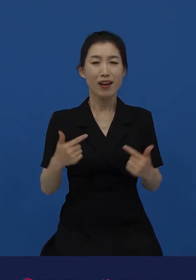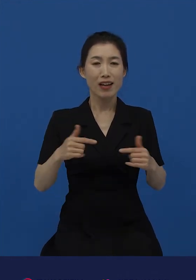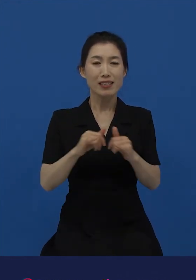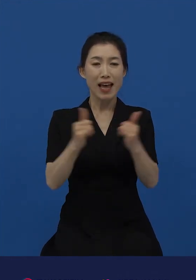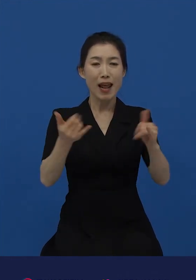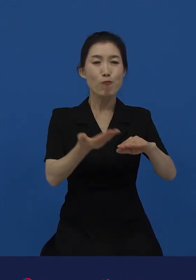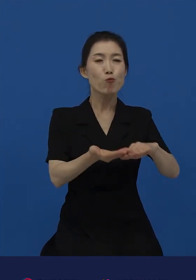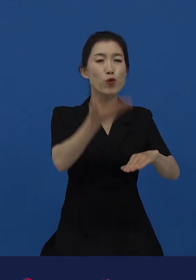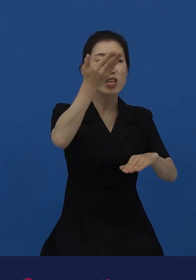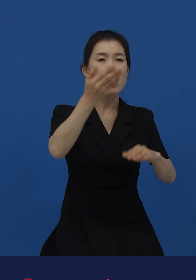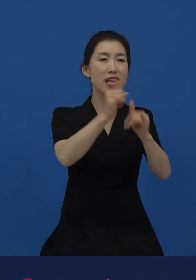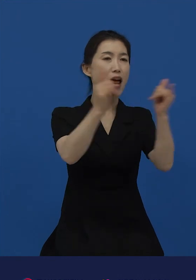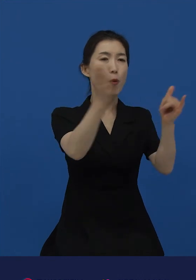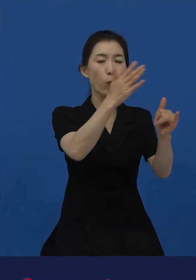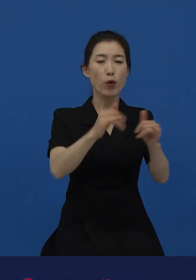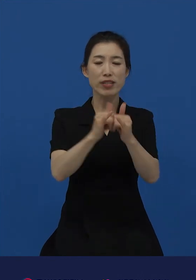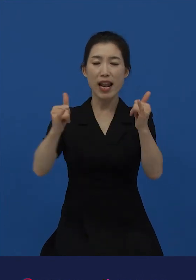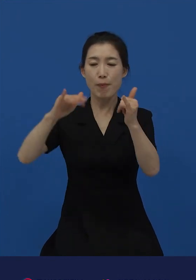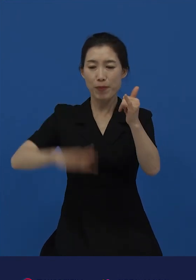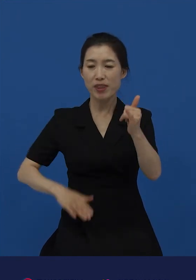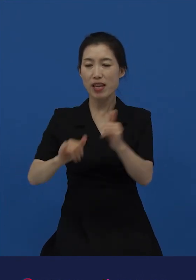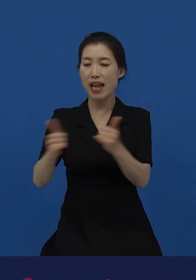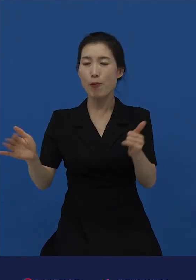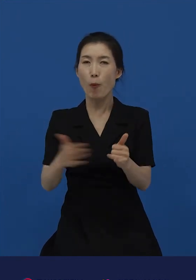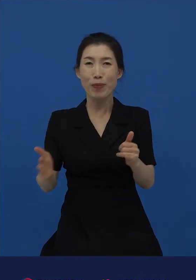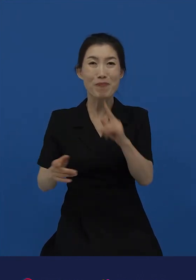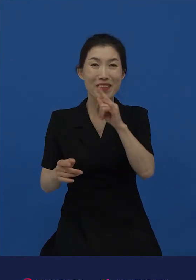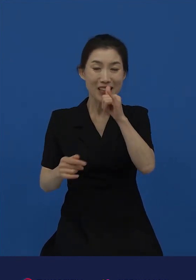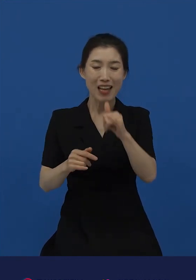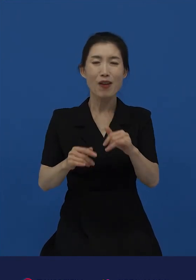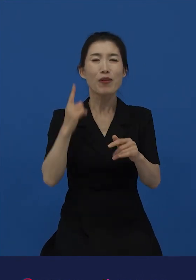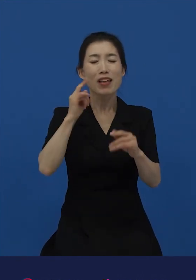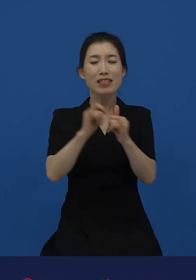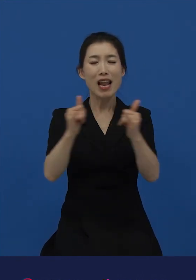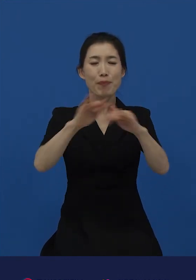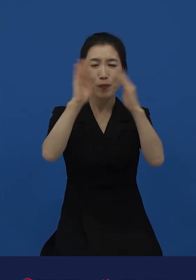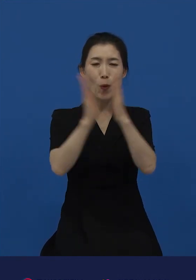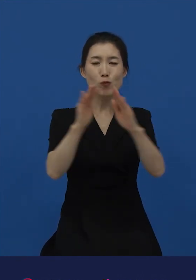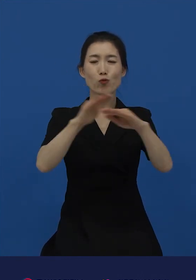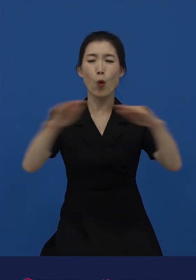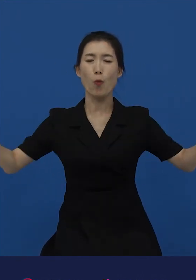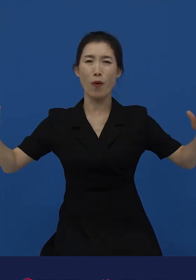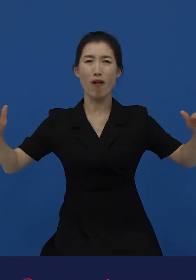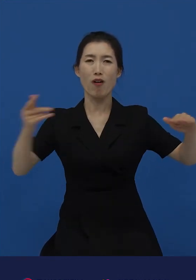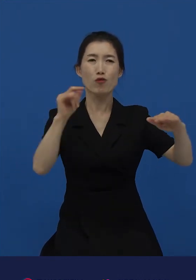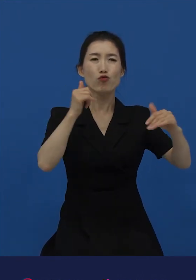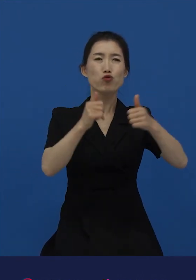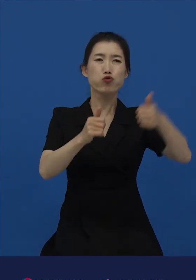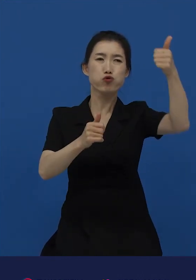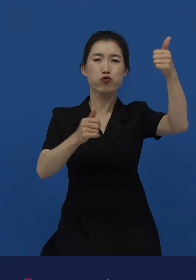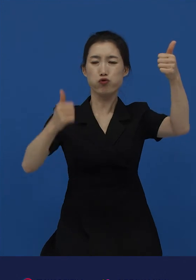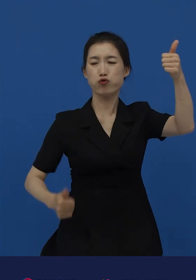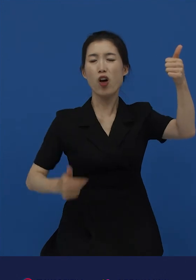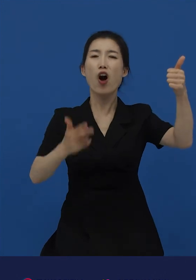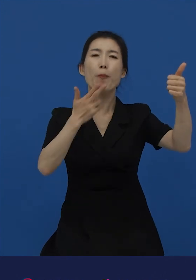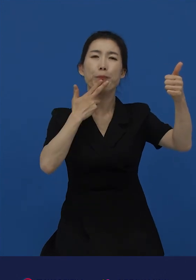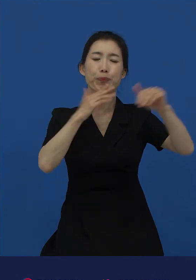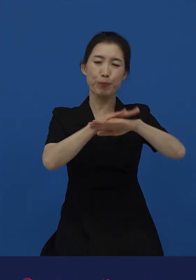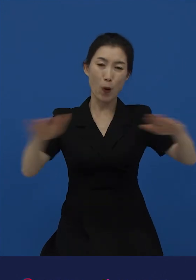사람 밑에 사람 없다는 평등의 가치를 우리 대한민국이 추구해야 하는 가장 중요한 가치 중 하나로 생각하고